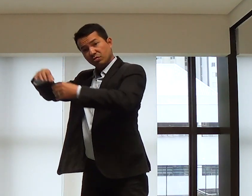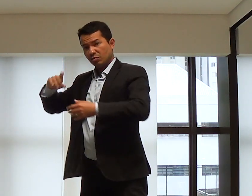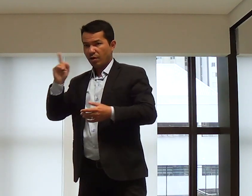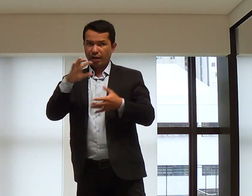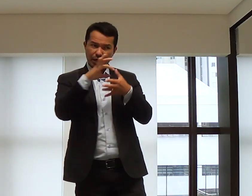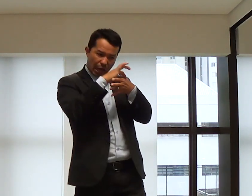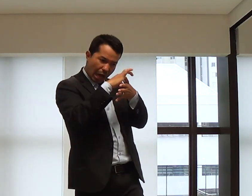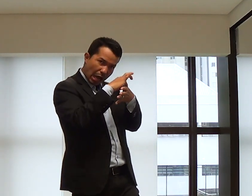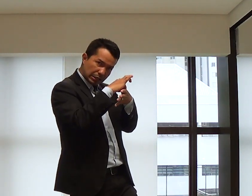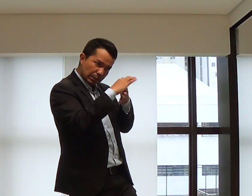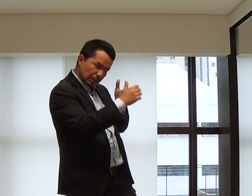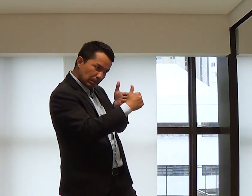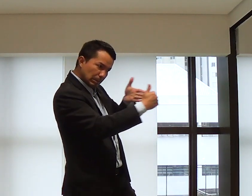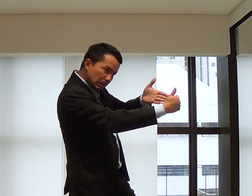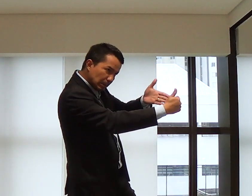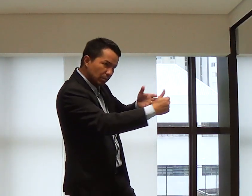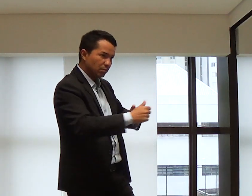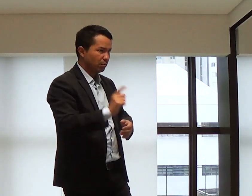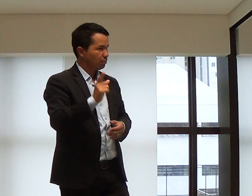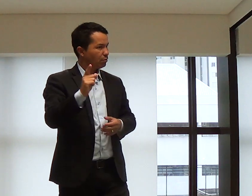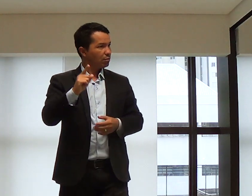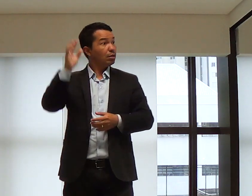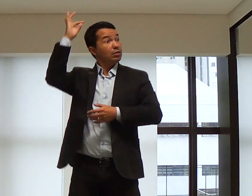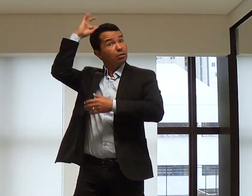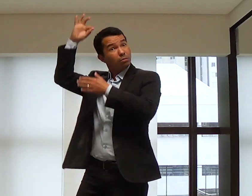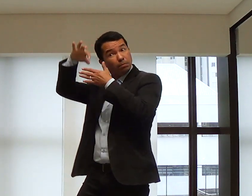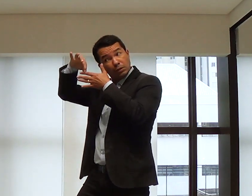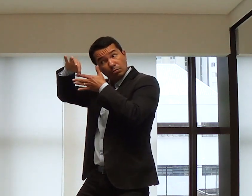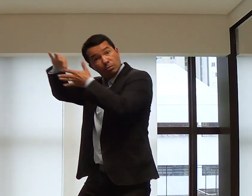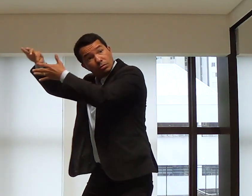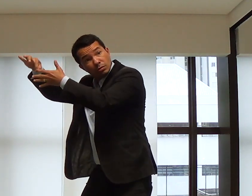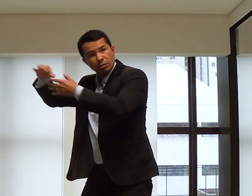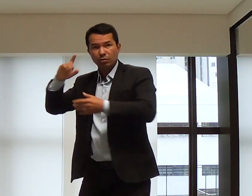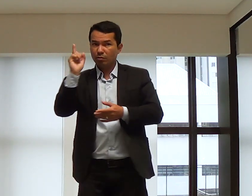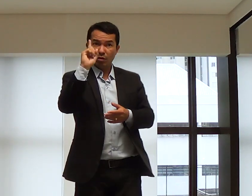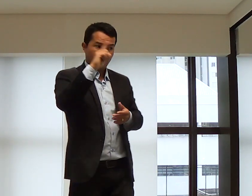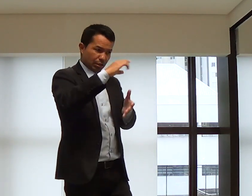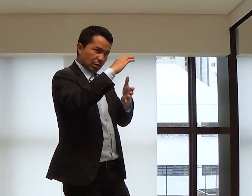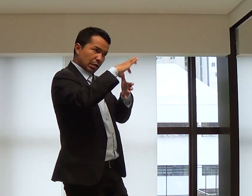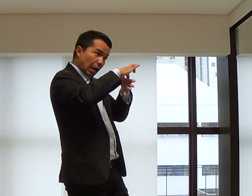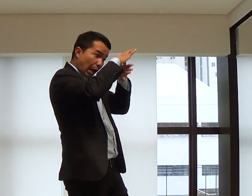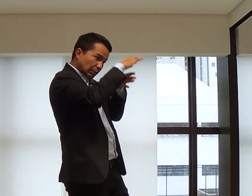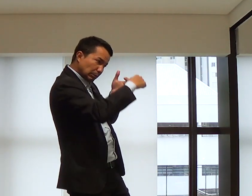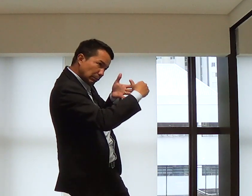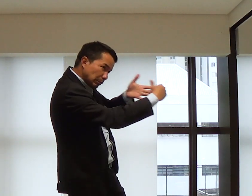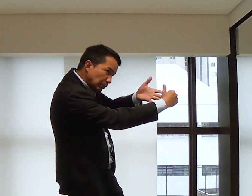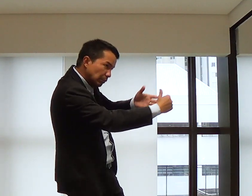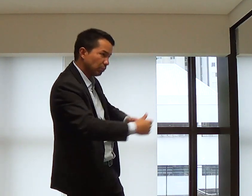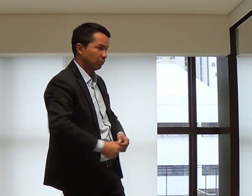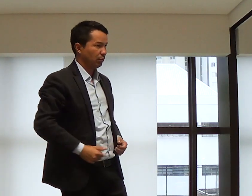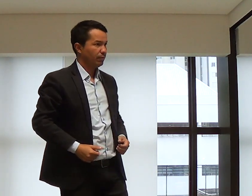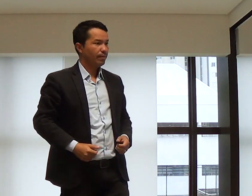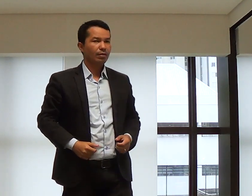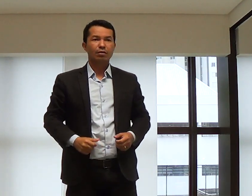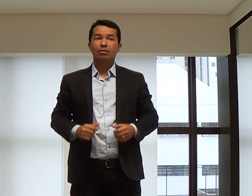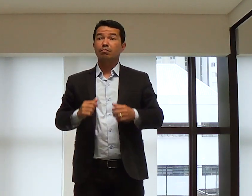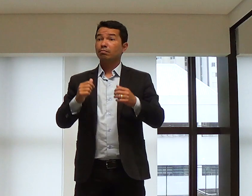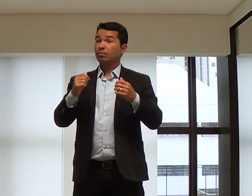temos, precisamos ser guiados pelo Espírito. Não é mais a carne que nos guia, mas sim o Espírito que nos